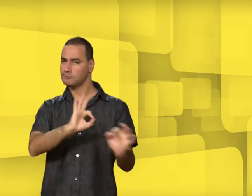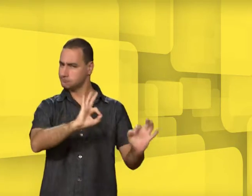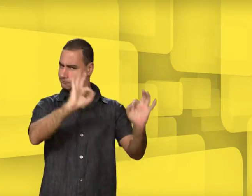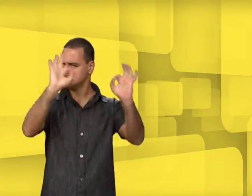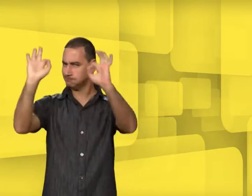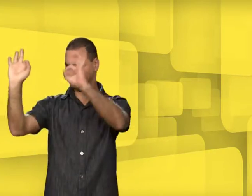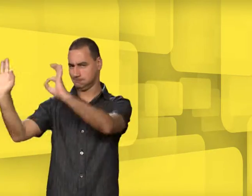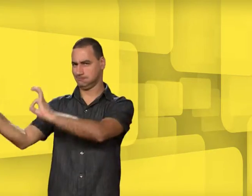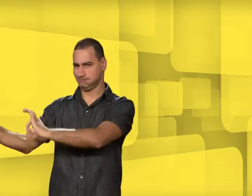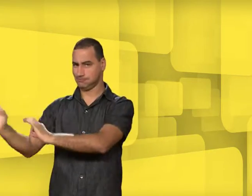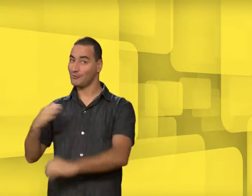Gostou?